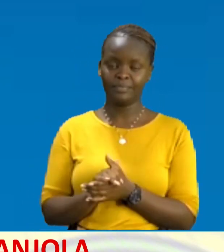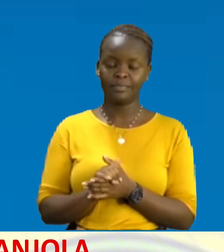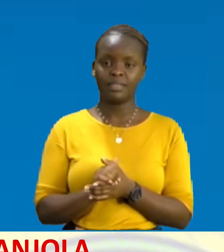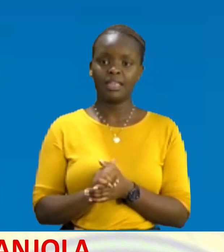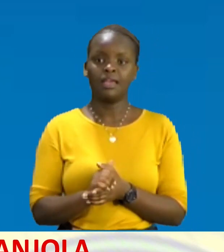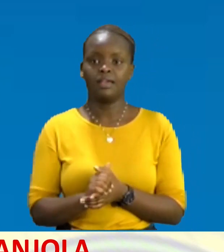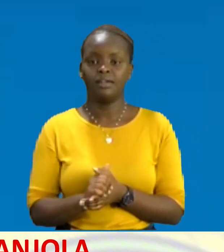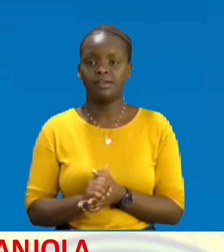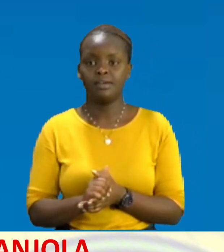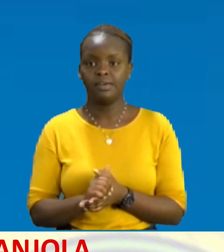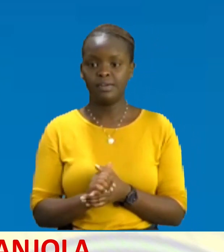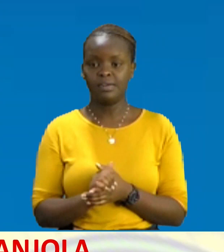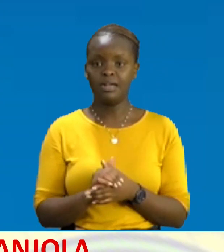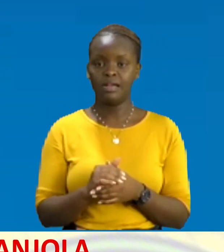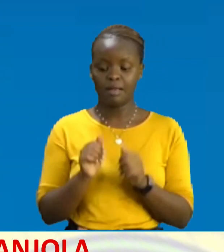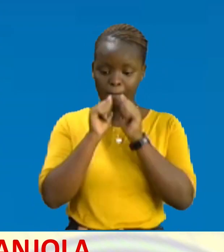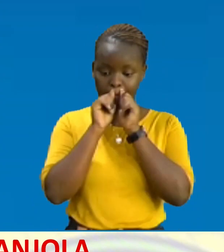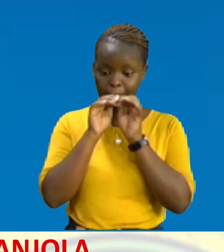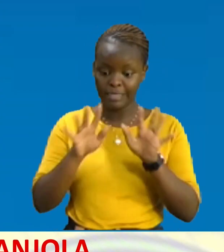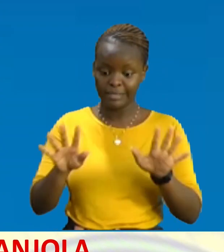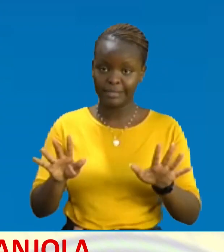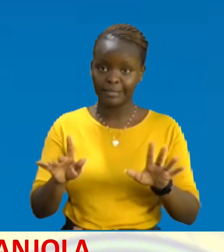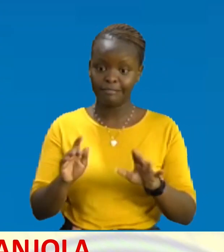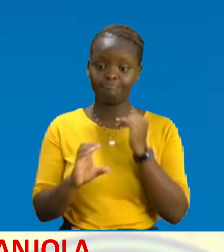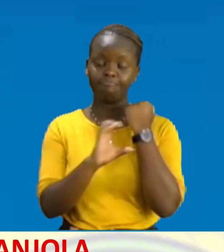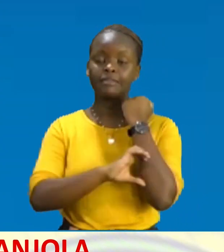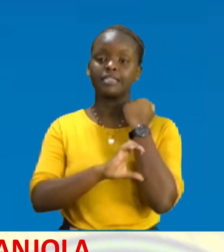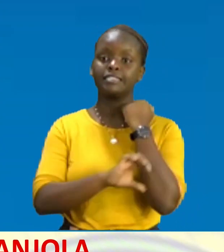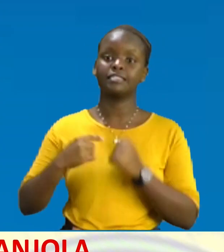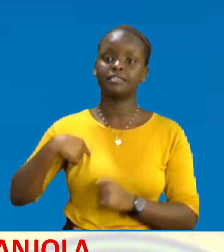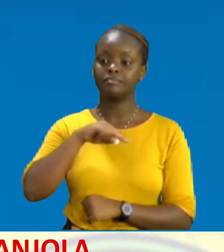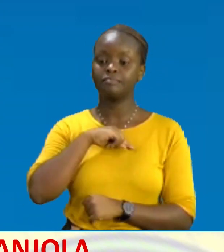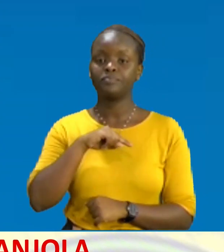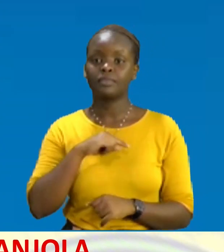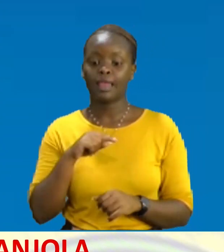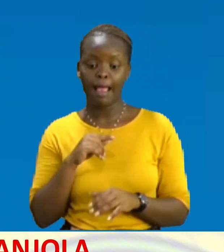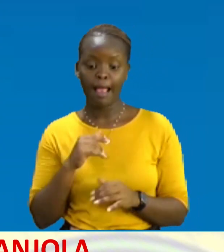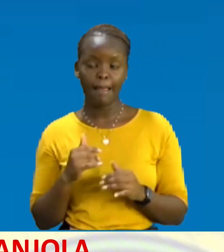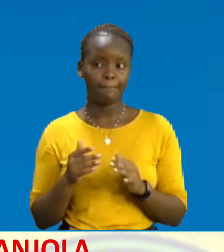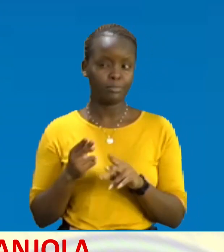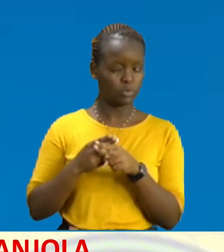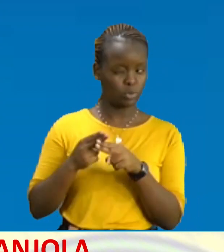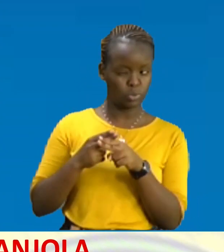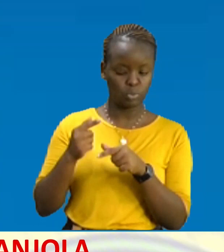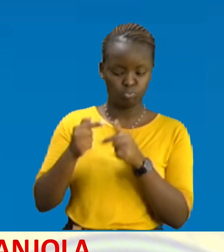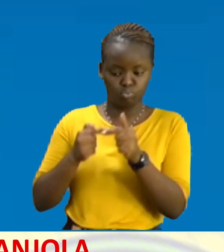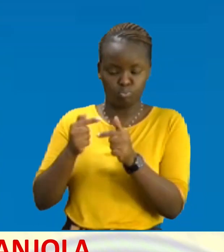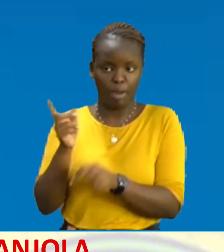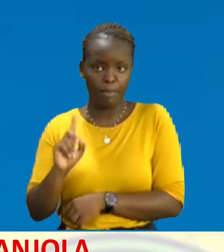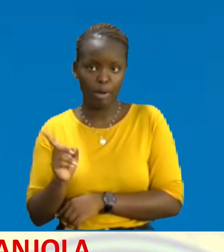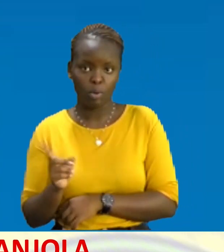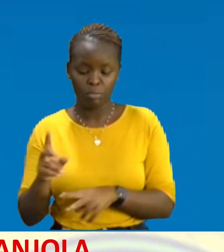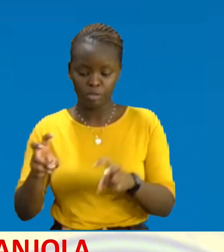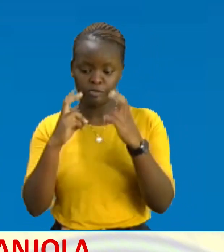Hamekua nibaraka sana Katika taifa letu Na I'm very sure Hivikaribune Atakuwa na wasili Nairobi Na kiwasili Nairobi